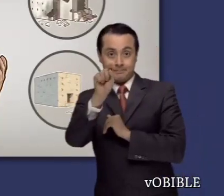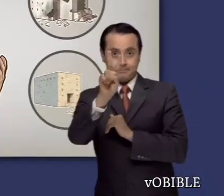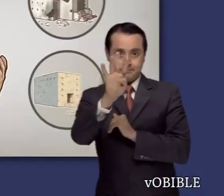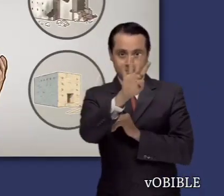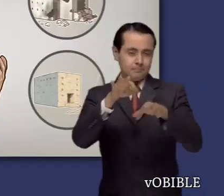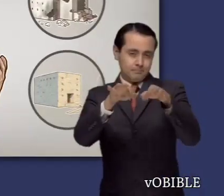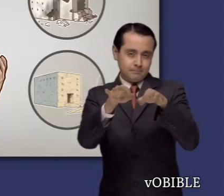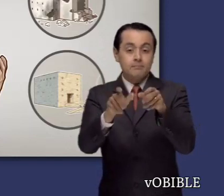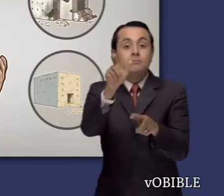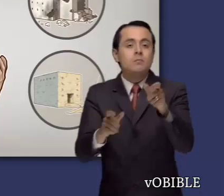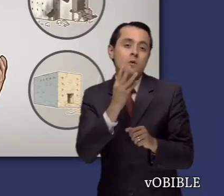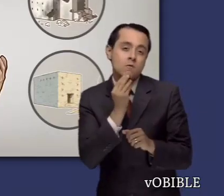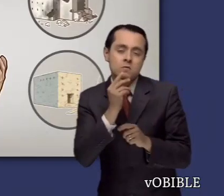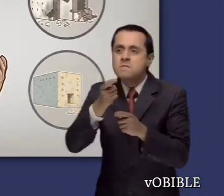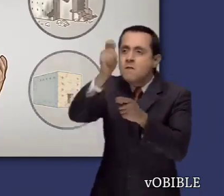esperanza.